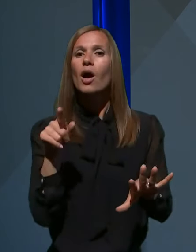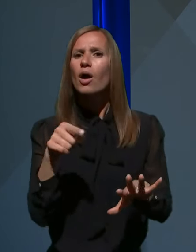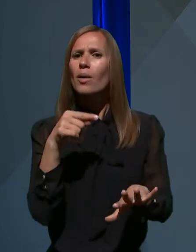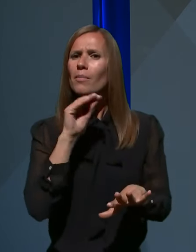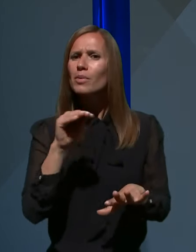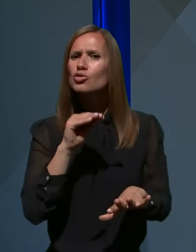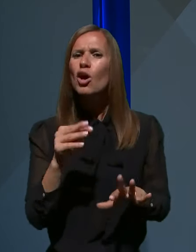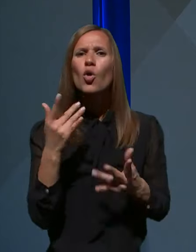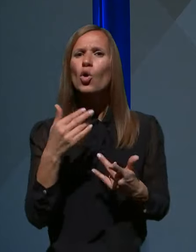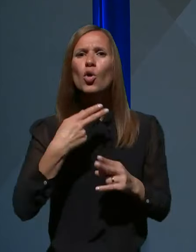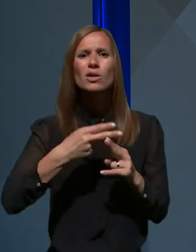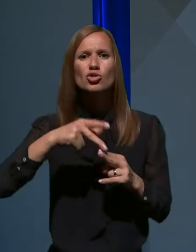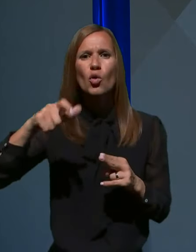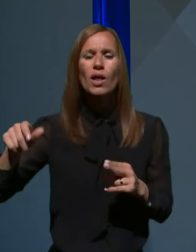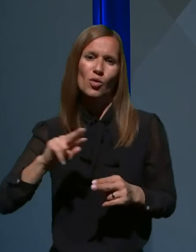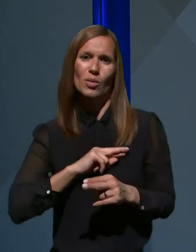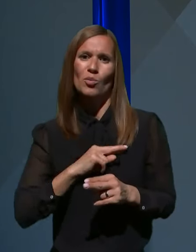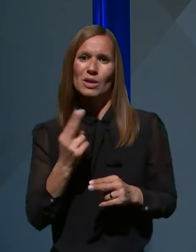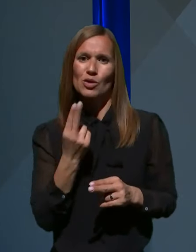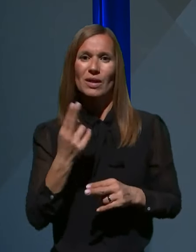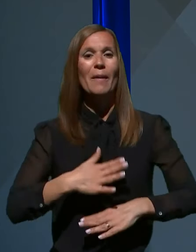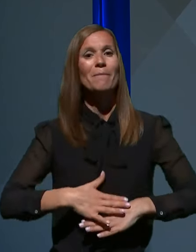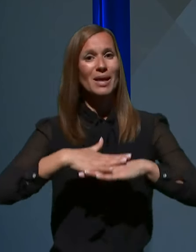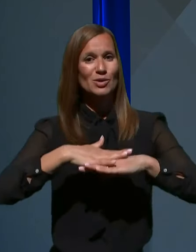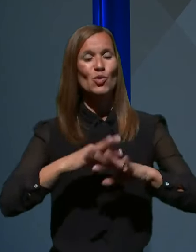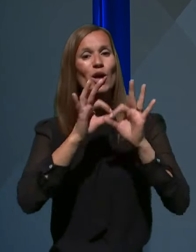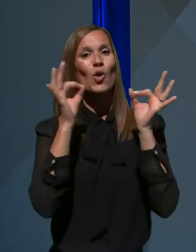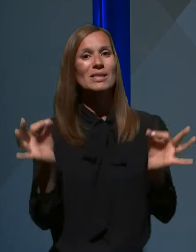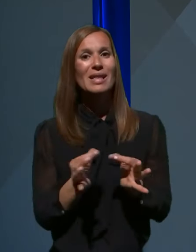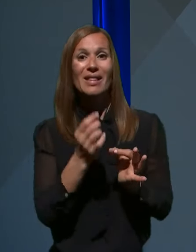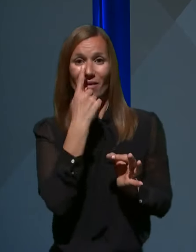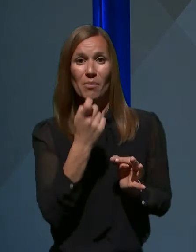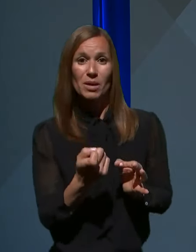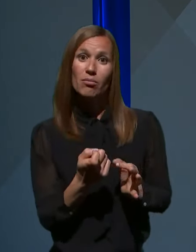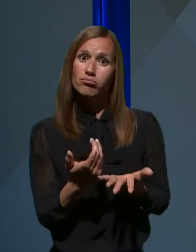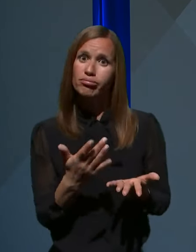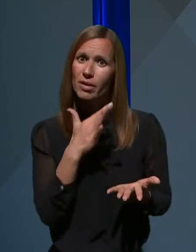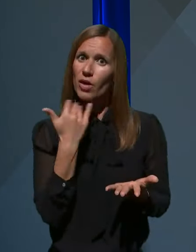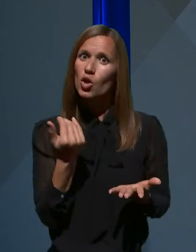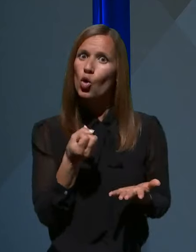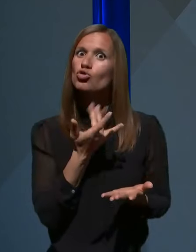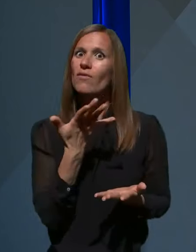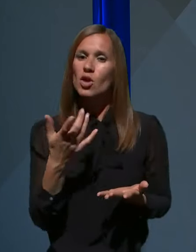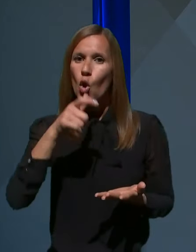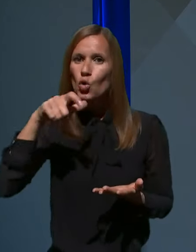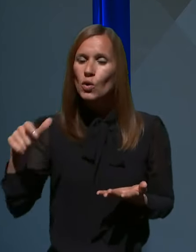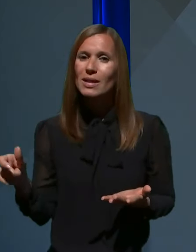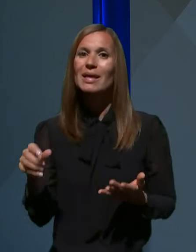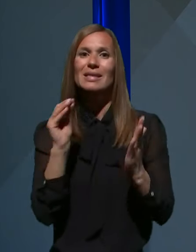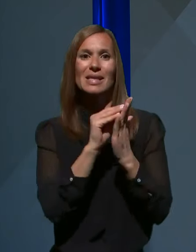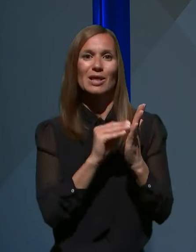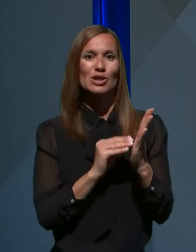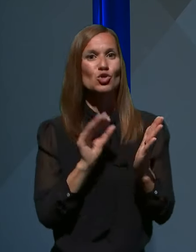državljanov Republike Slovenije praznuje Rojasni dan v aprilu. Kar veliko število ljudi je in statistični urad jim